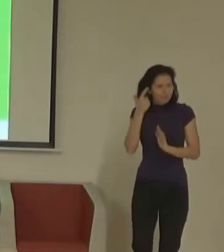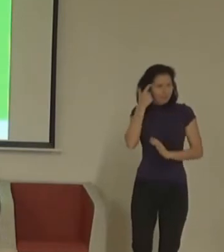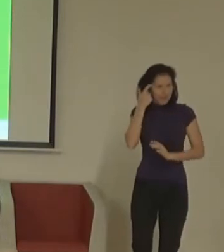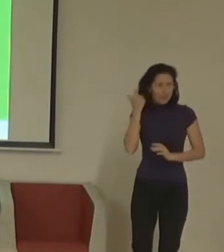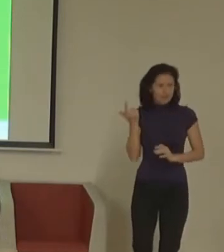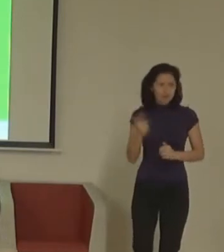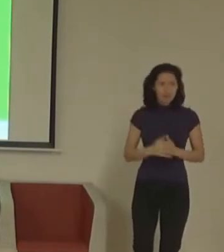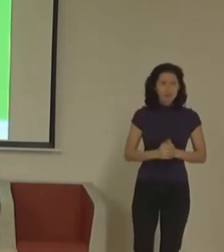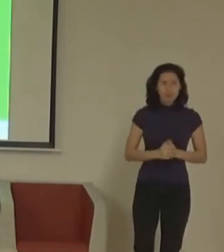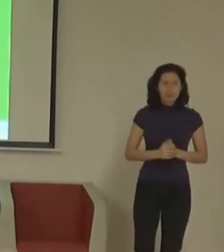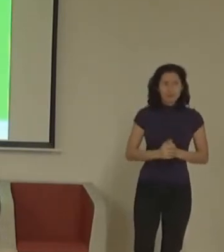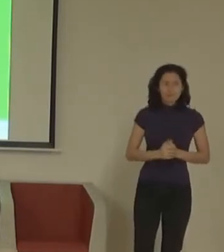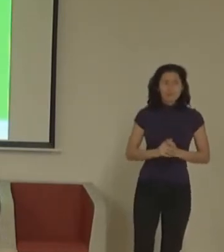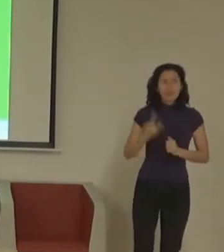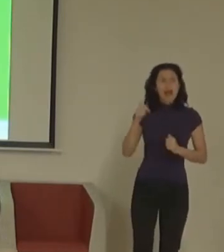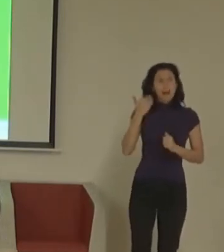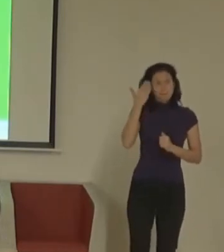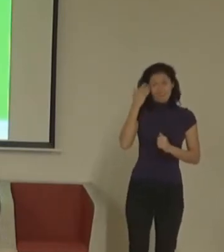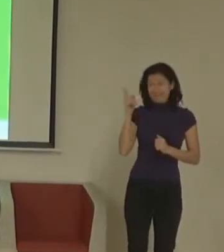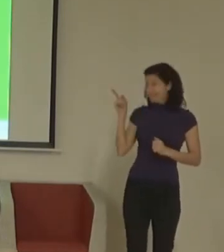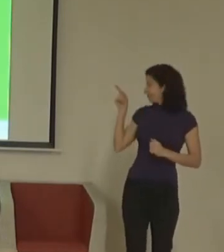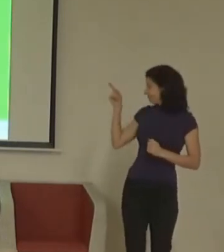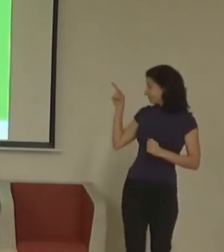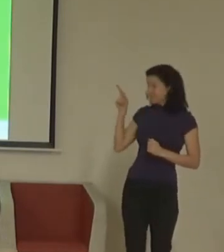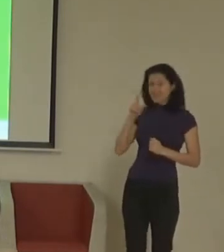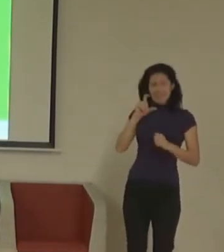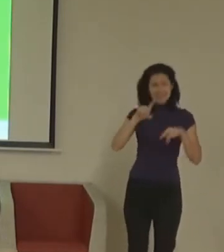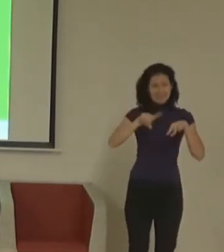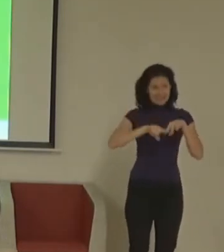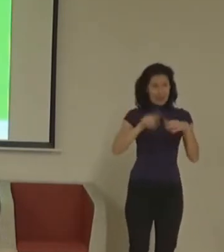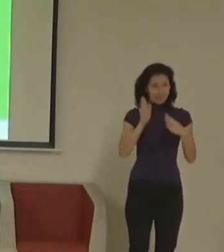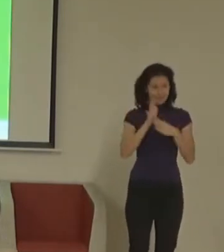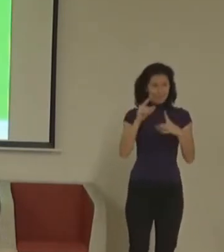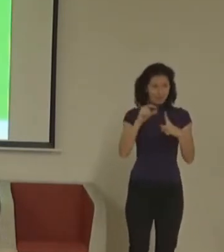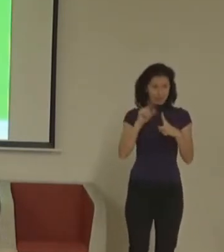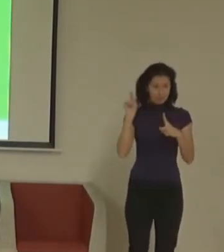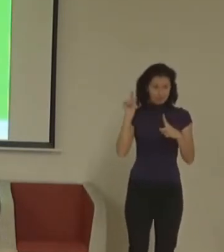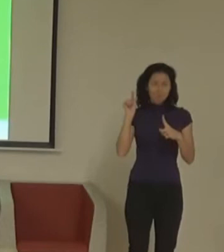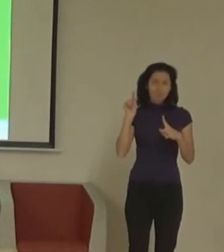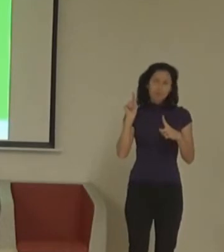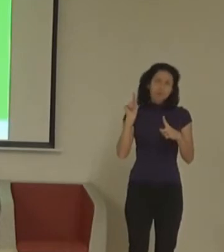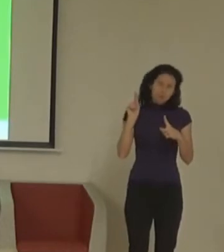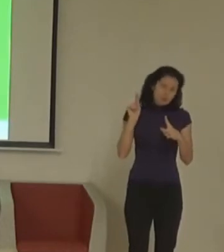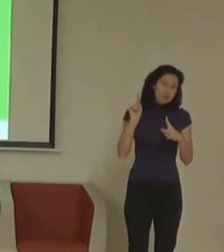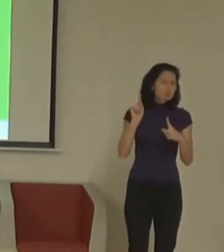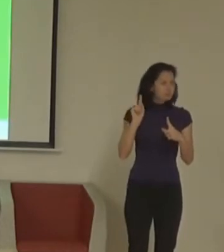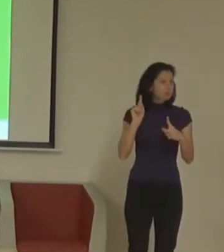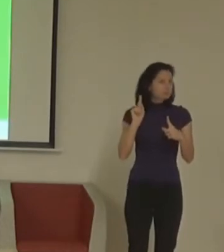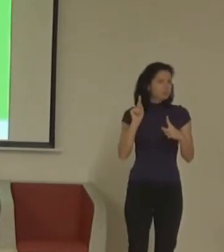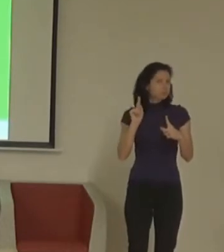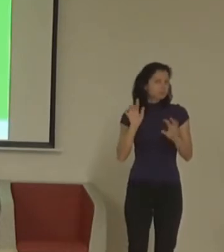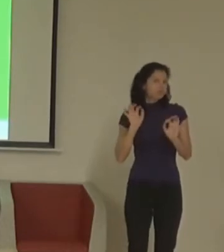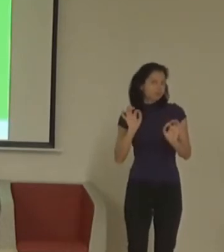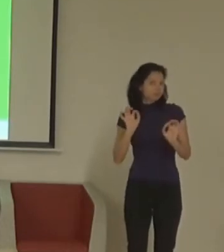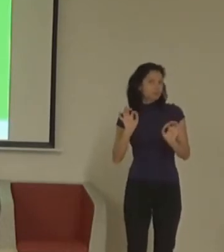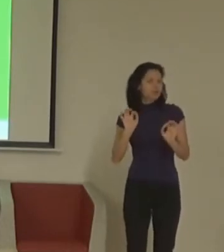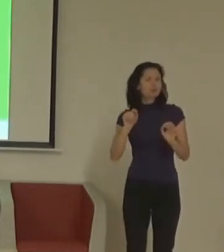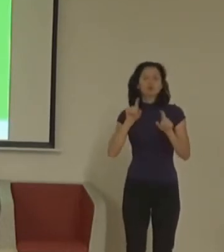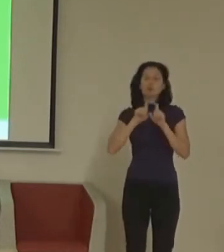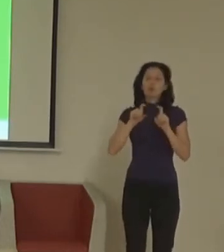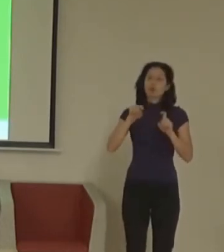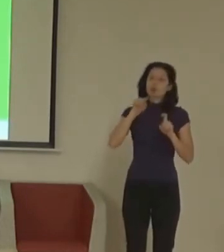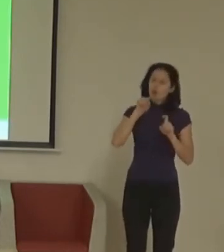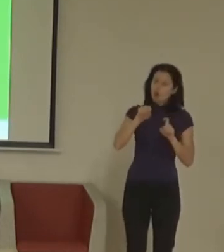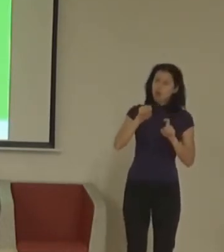Myslím si, že Kemp je na té svý cestě dost jedinečný, protože se prostě řekl, že do toho